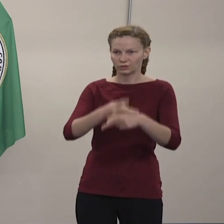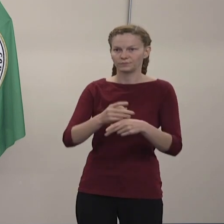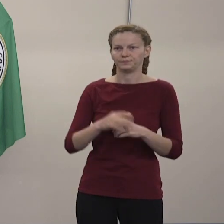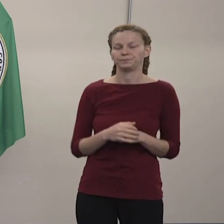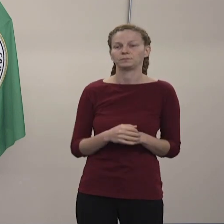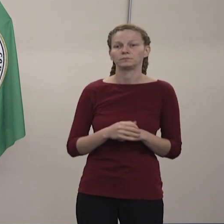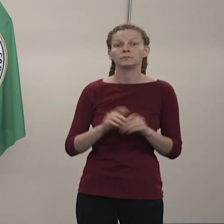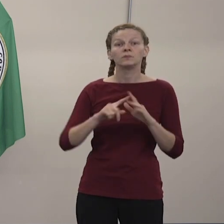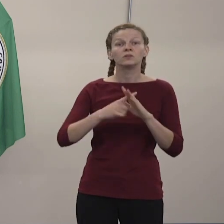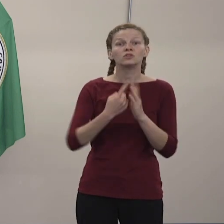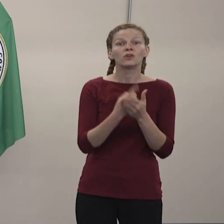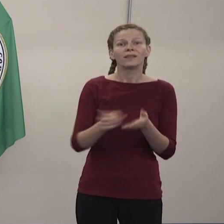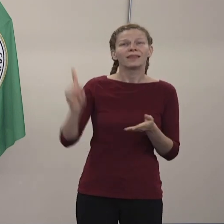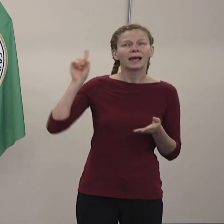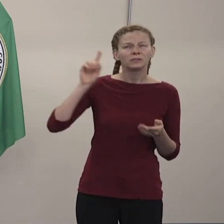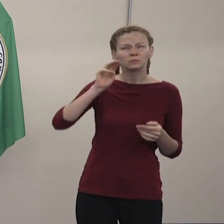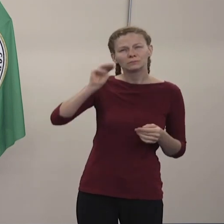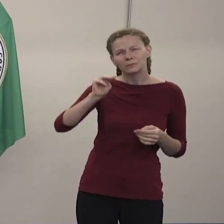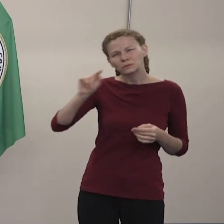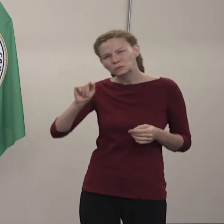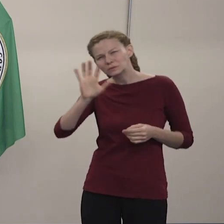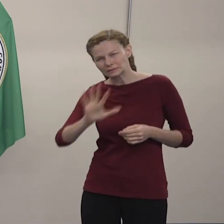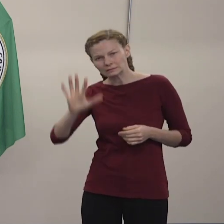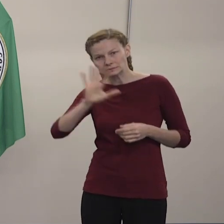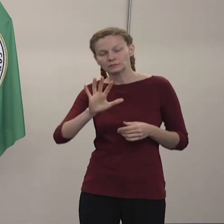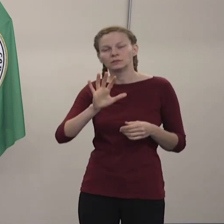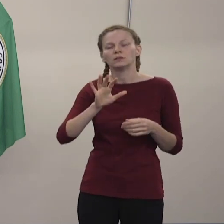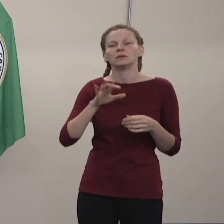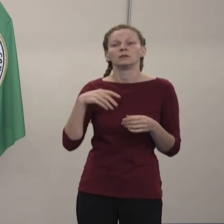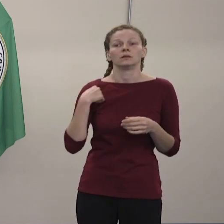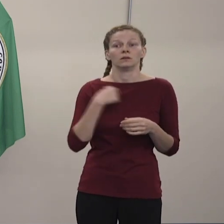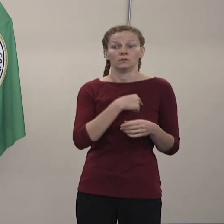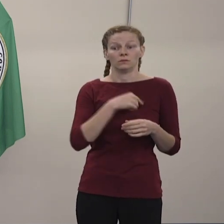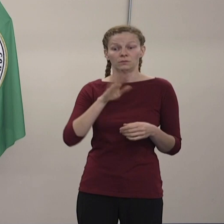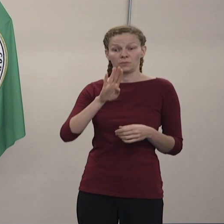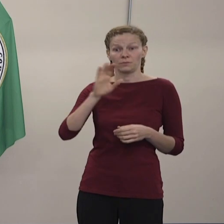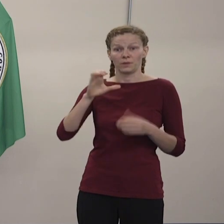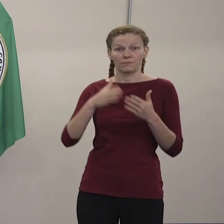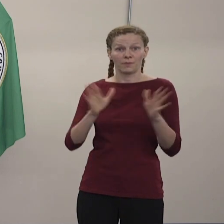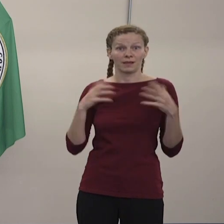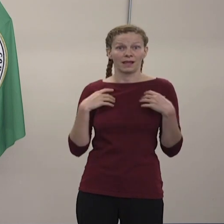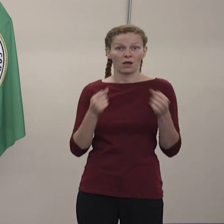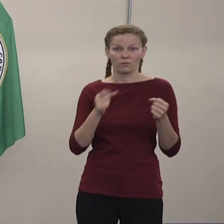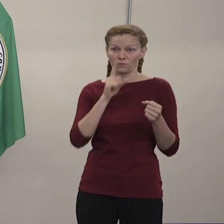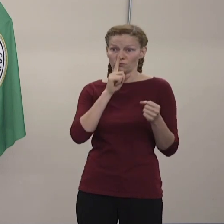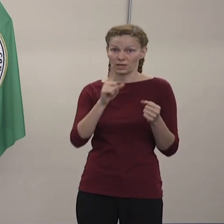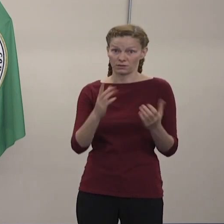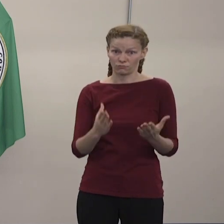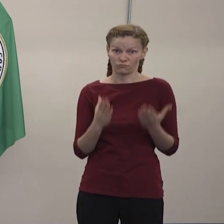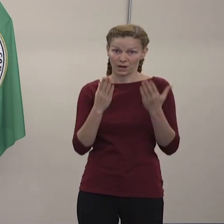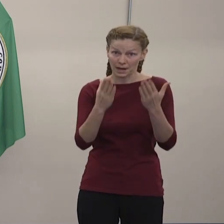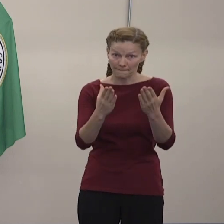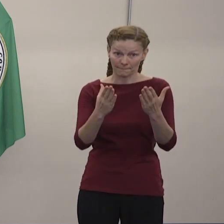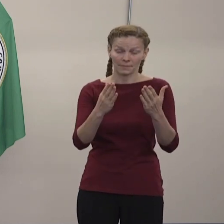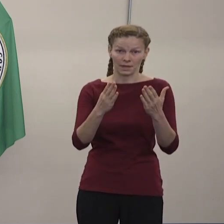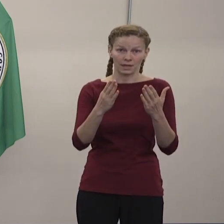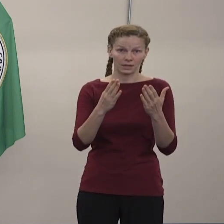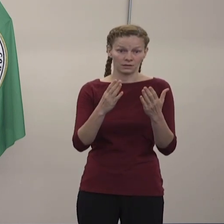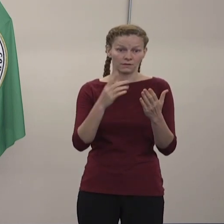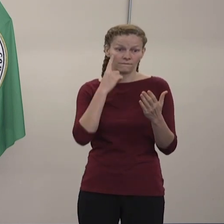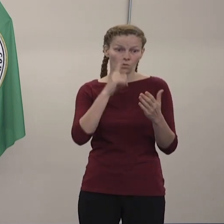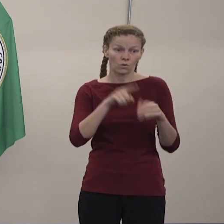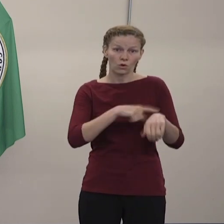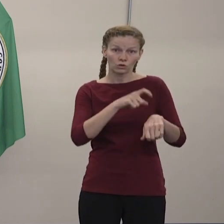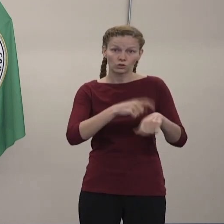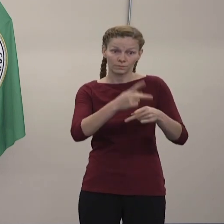Desde la semana pasada hemos estado haciendo, hemos dado mucha información a